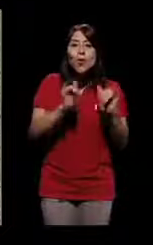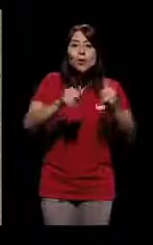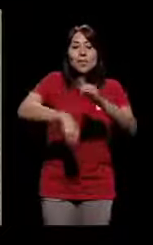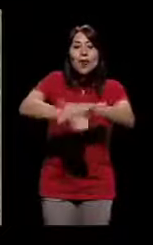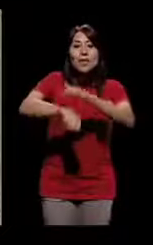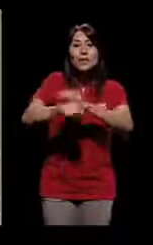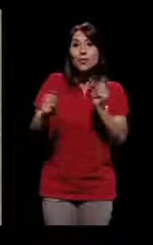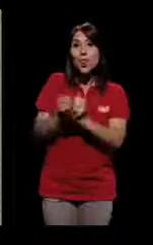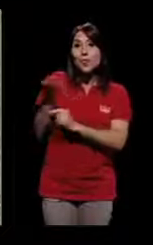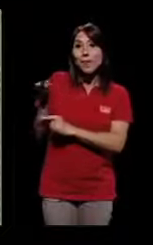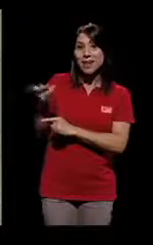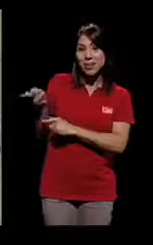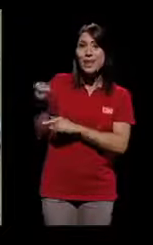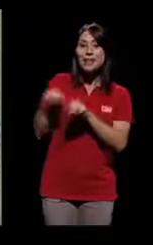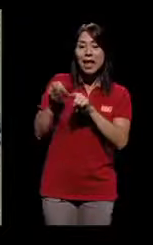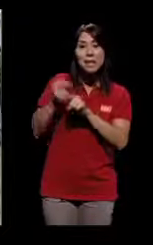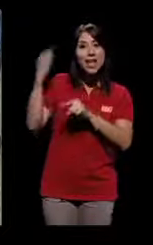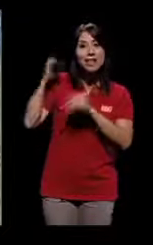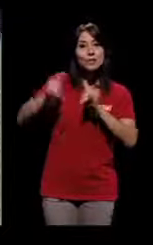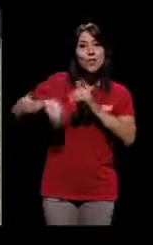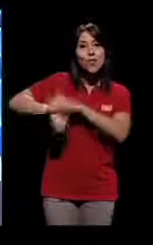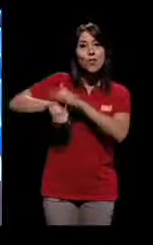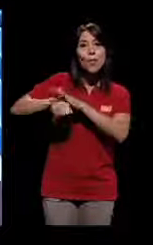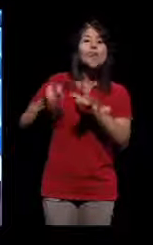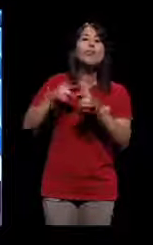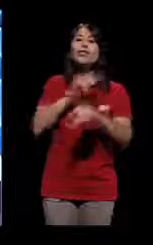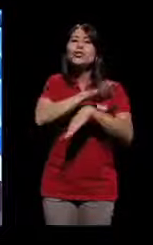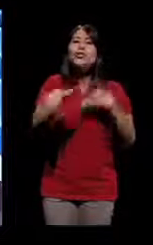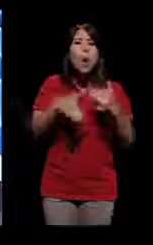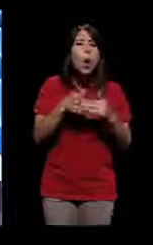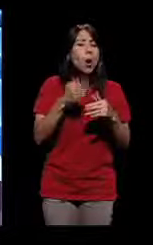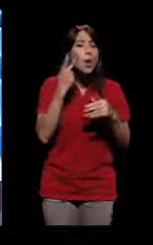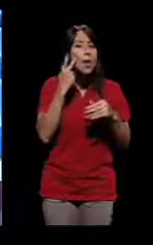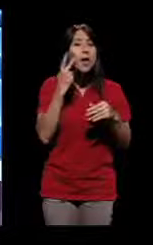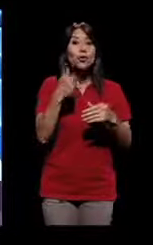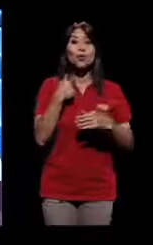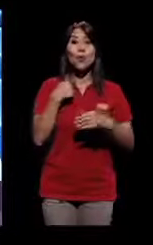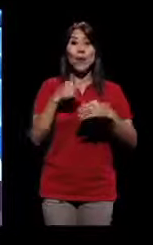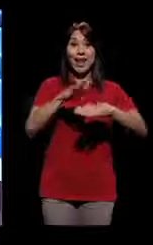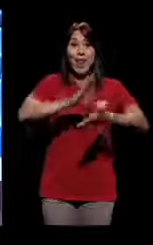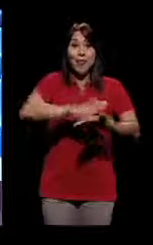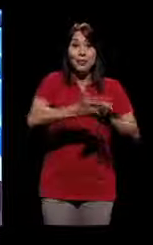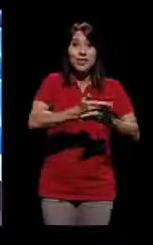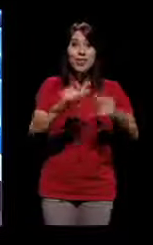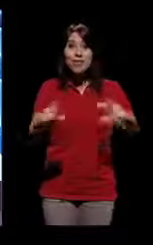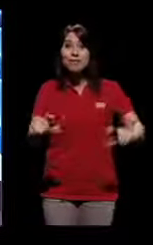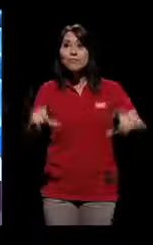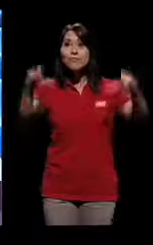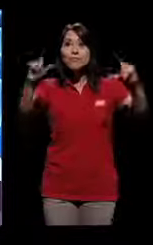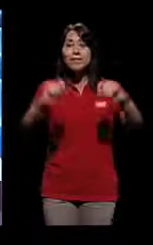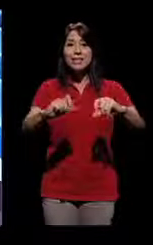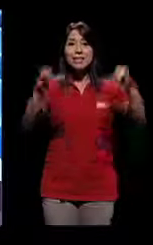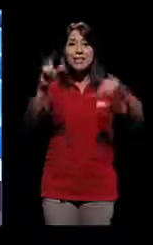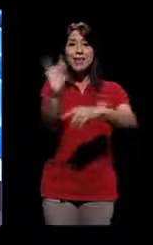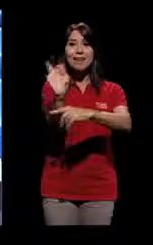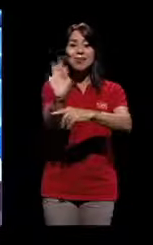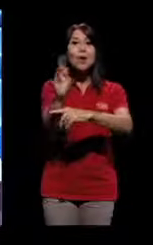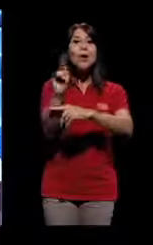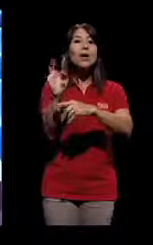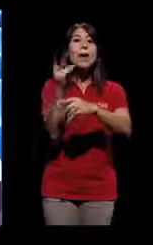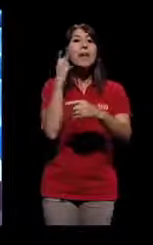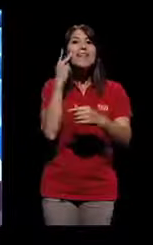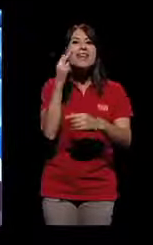grande. A mí sí, yo lo llevo en la sangre, veo todos los partidos con mi marido, porque mi marido jugó fútbol también,